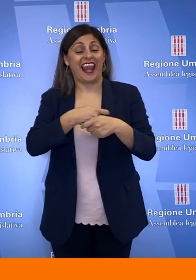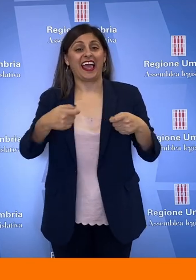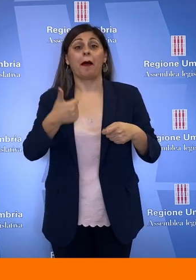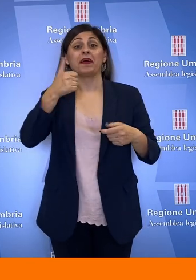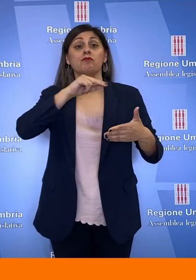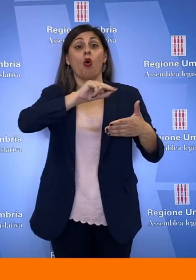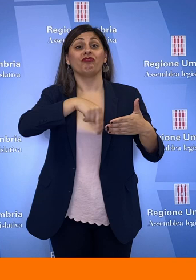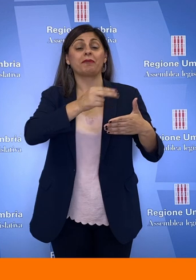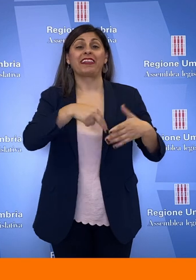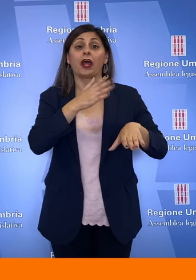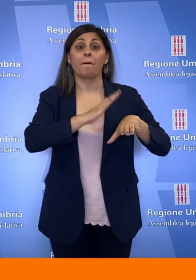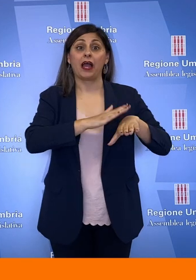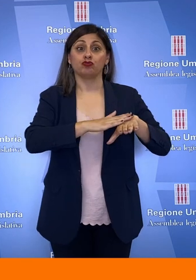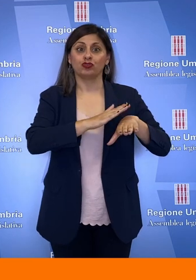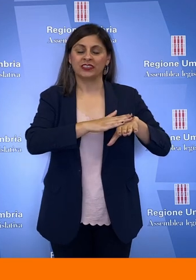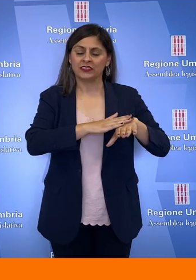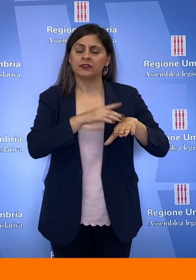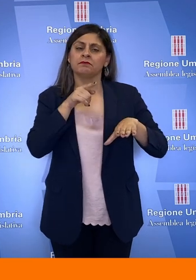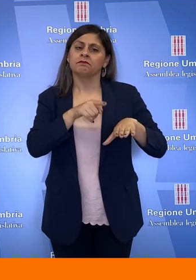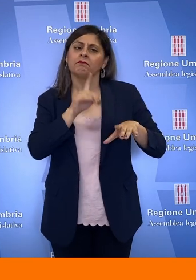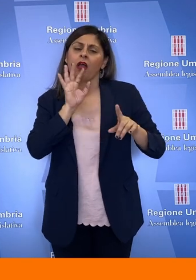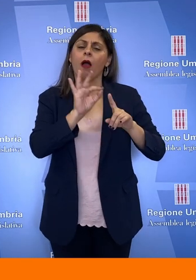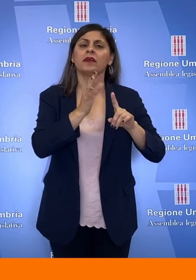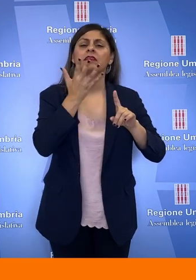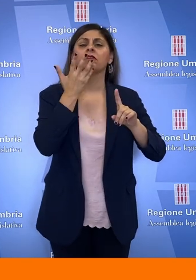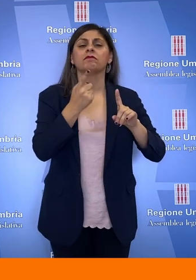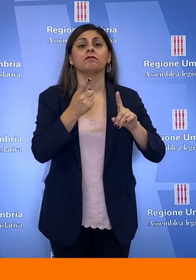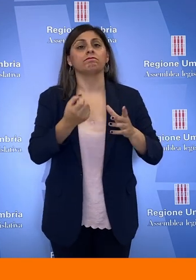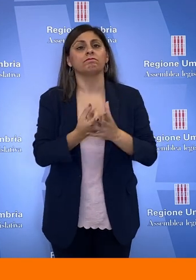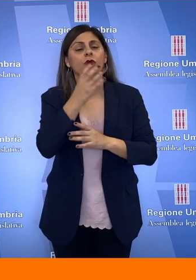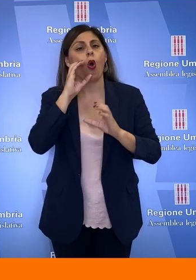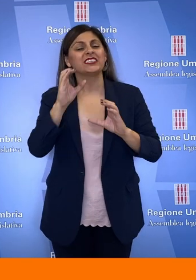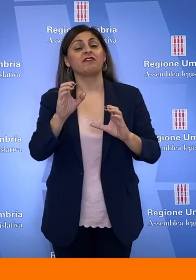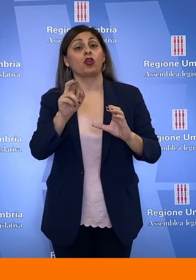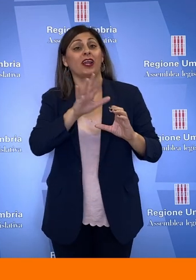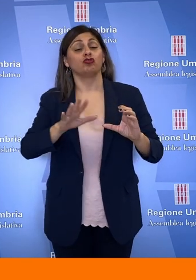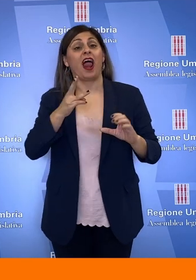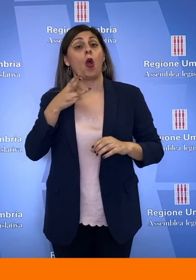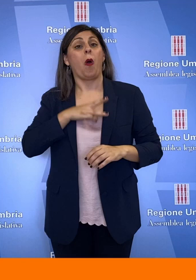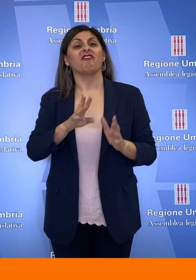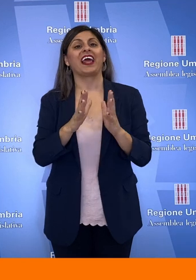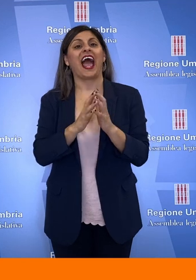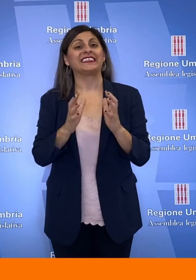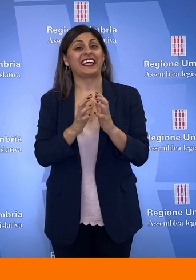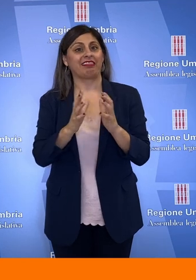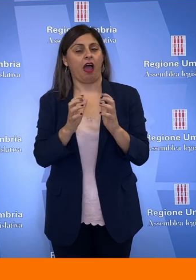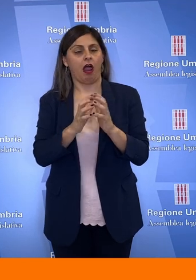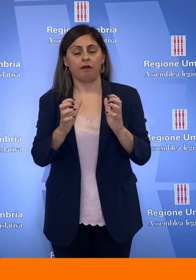Lega, primo firmatario Valerio Mancini, che punta a istituire l'osservatorio regionale sul welfare aziendale. L